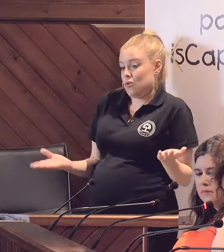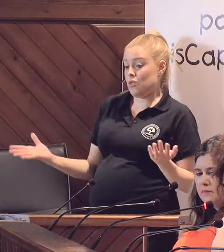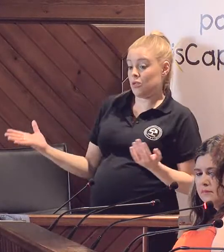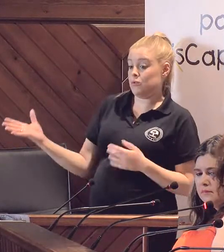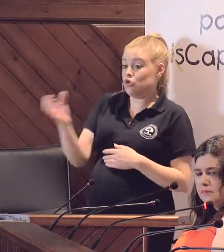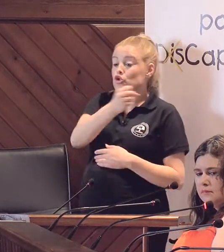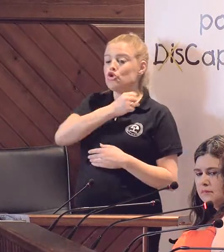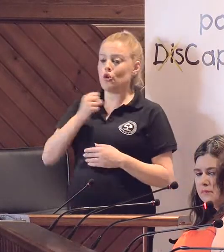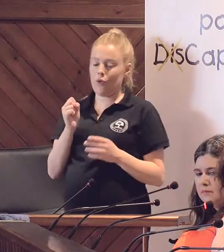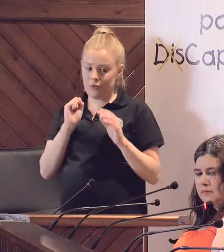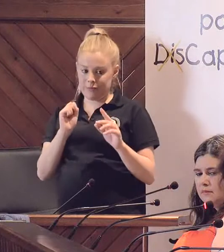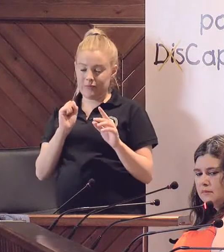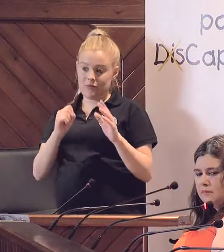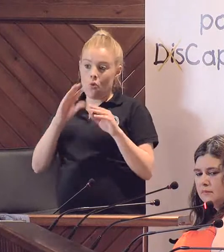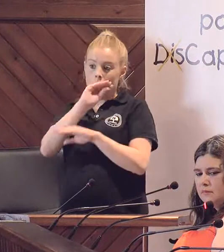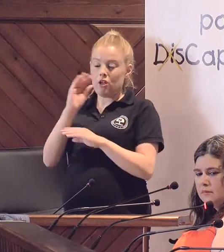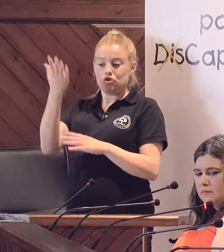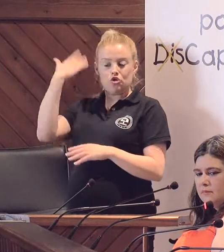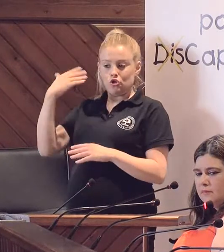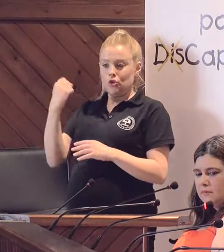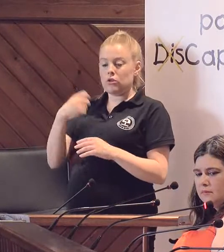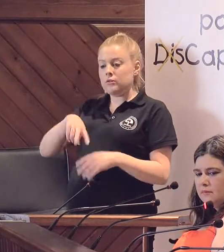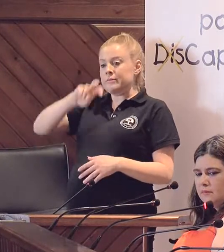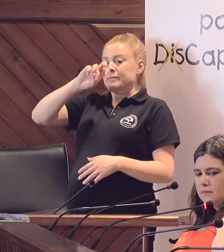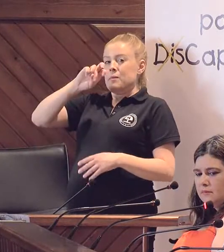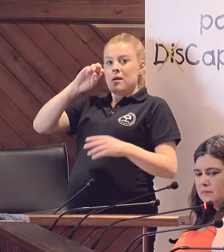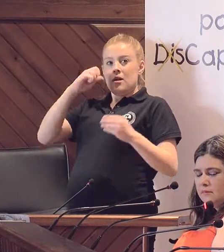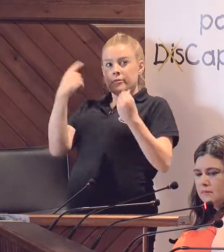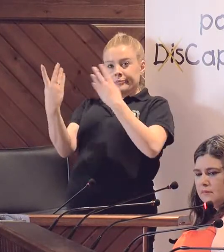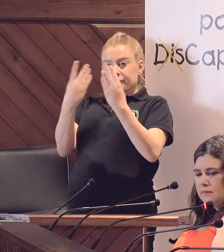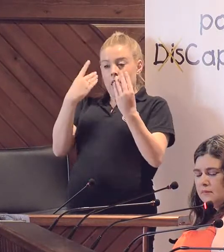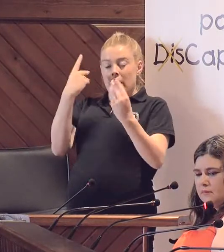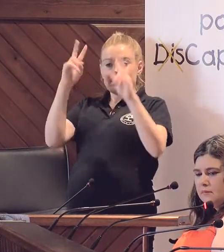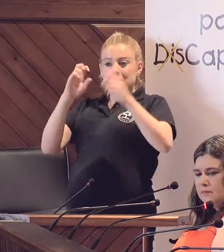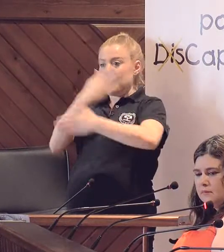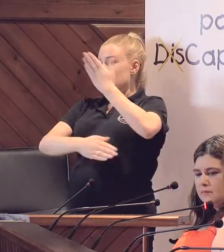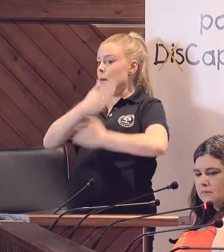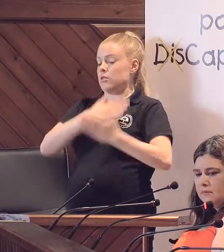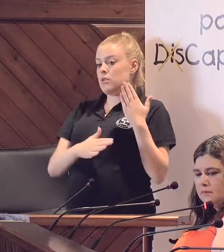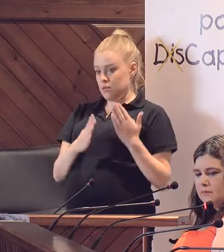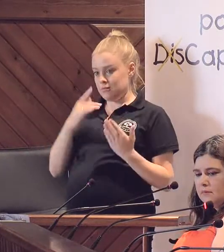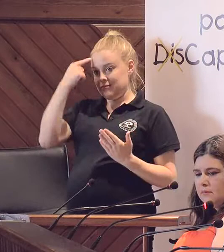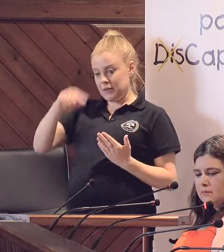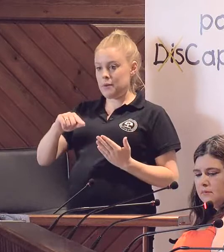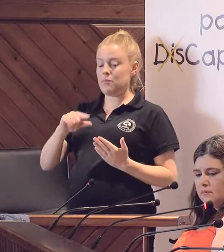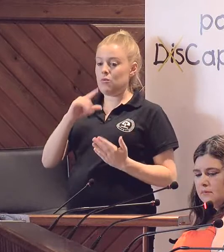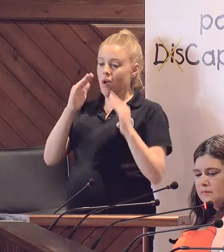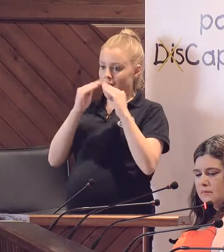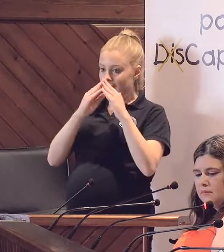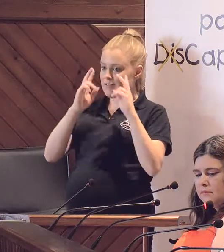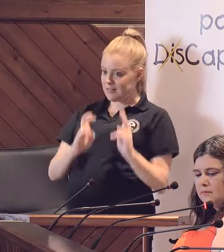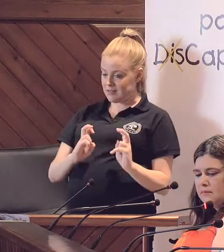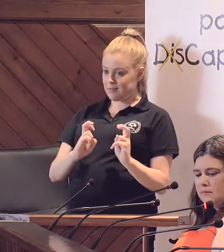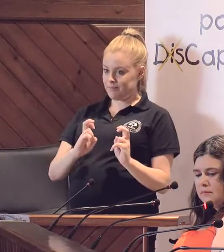ciudadanos, los que son y los que fueron, respiramos la discapacidad de y con en el domicilio,